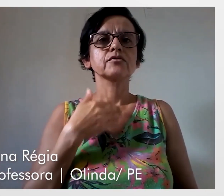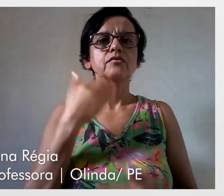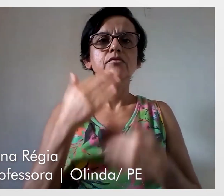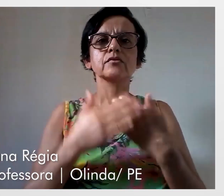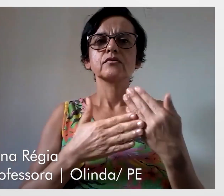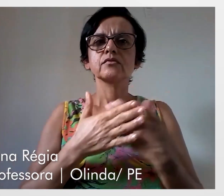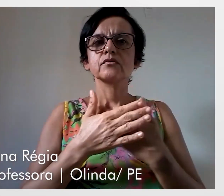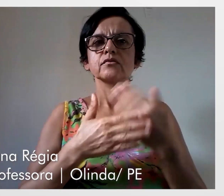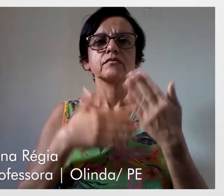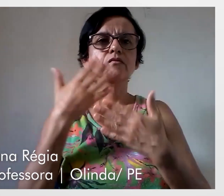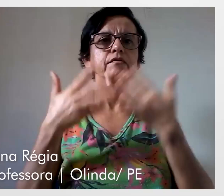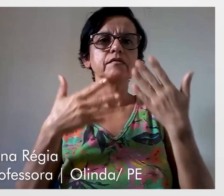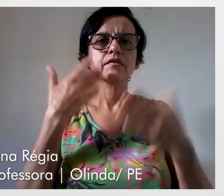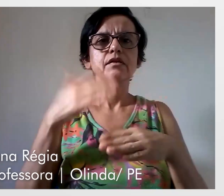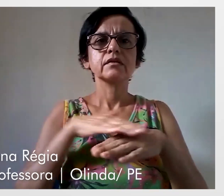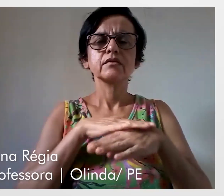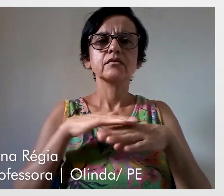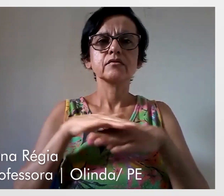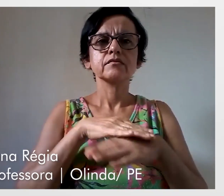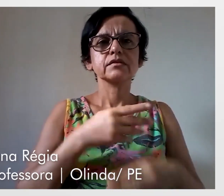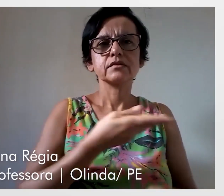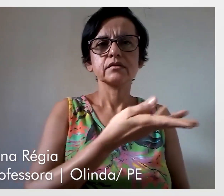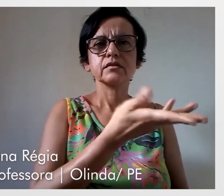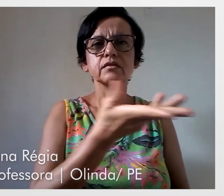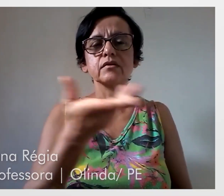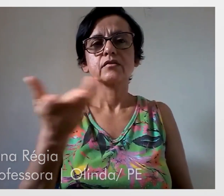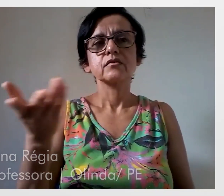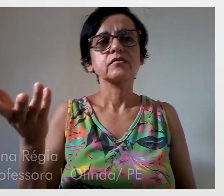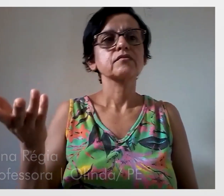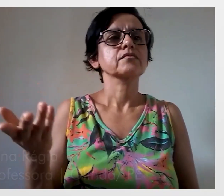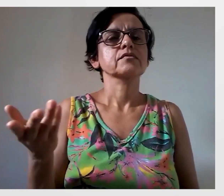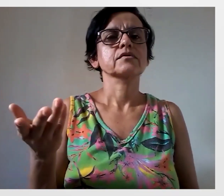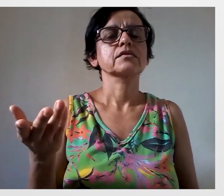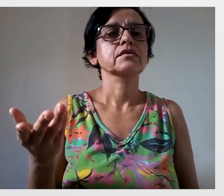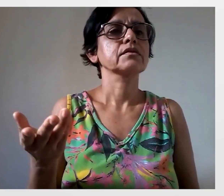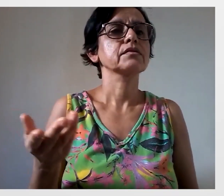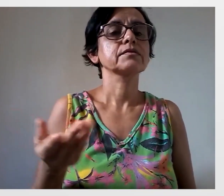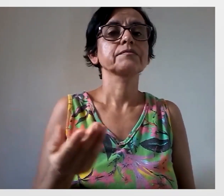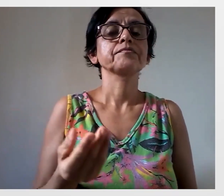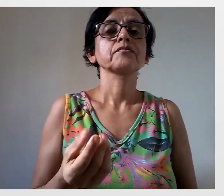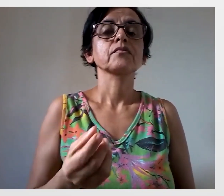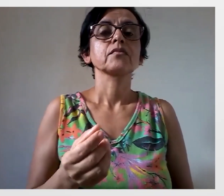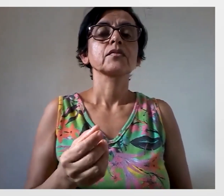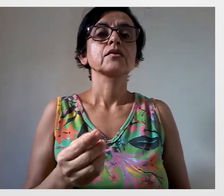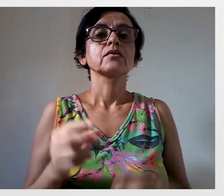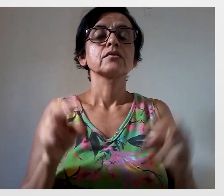e eu quero conversar com vocês a respeito da comunidade surda.